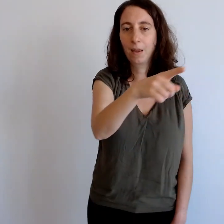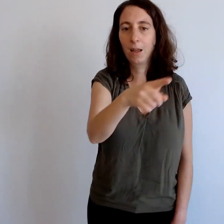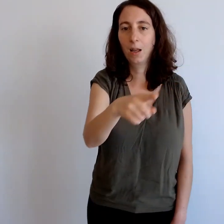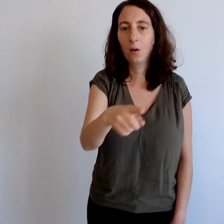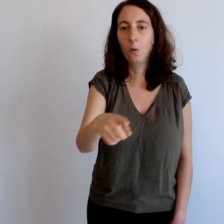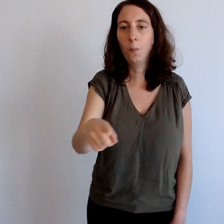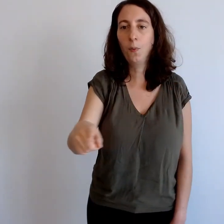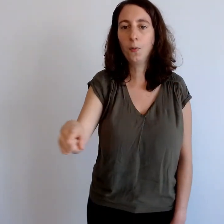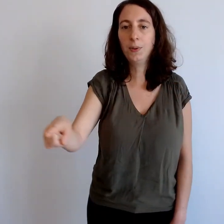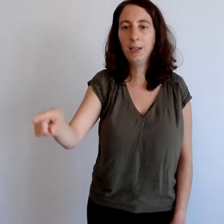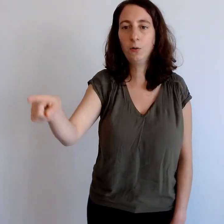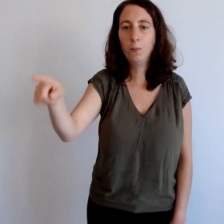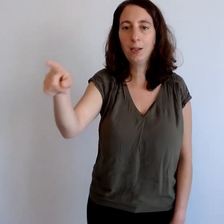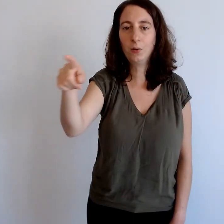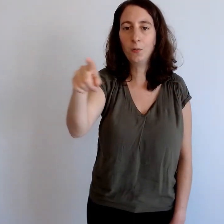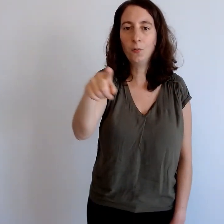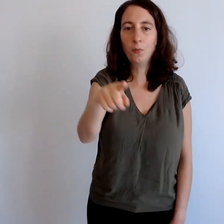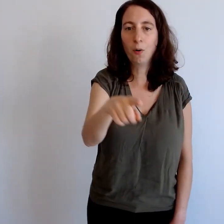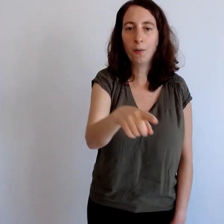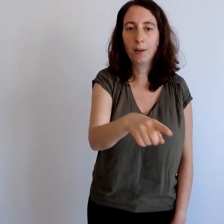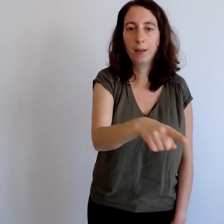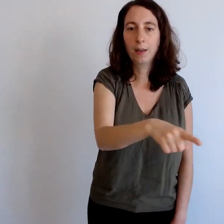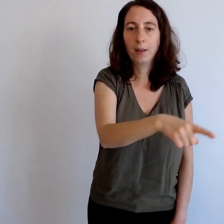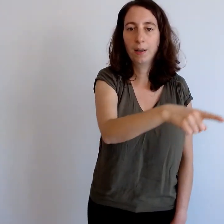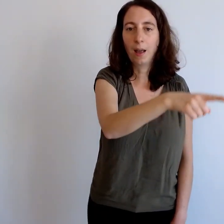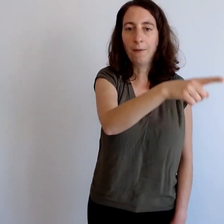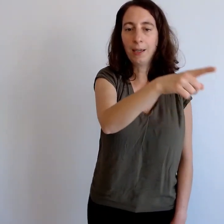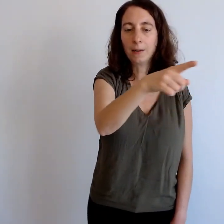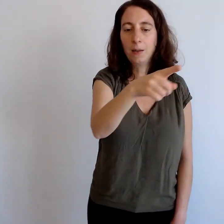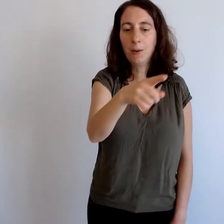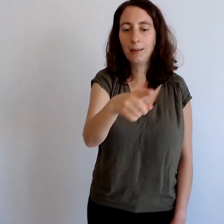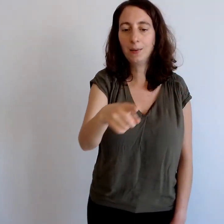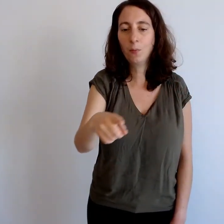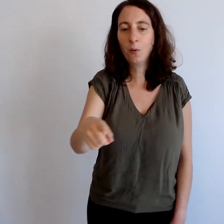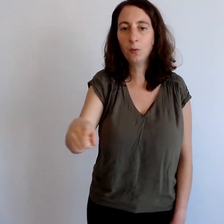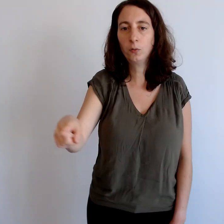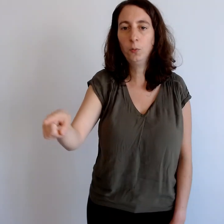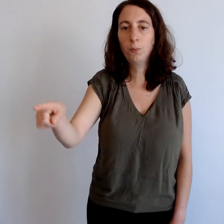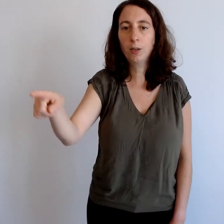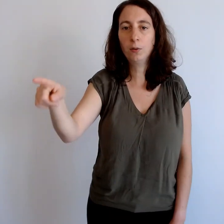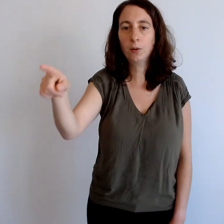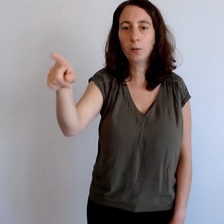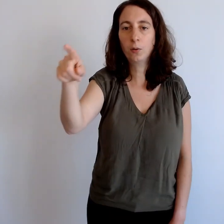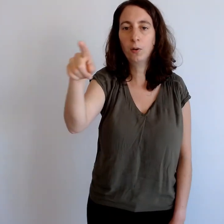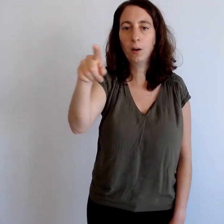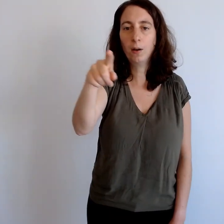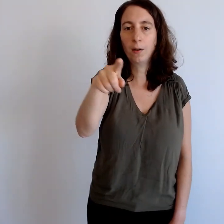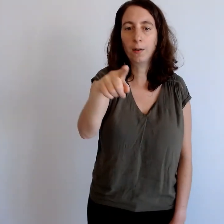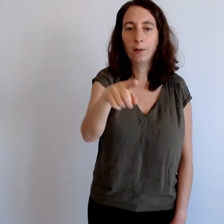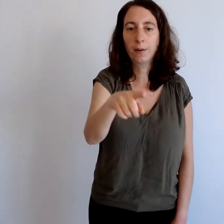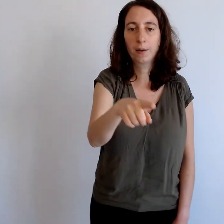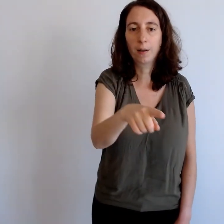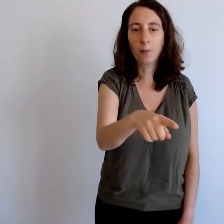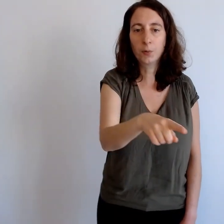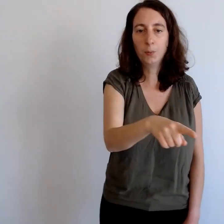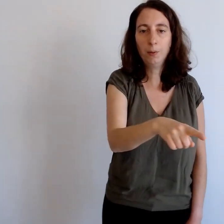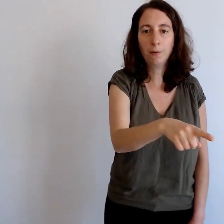On peut aussi coupler ce mouvement avec un déplacement du poids de notre corps, en suivant